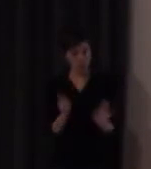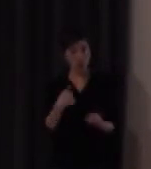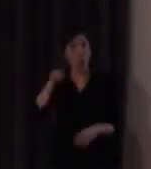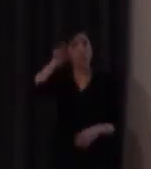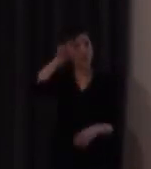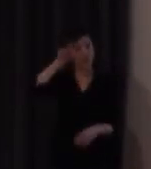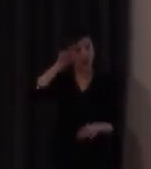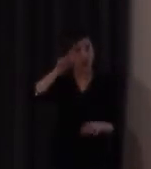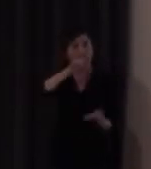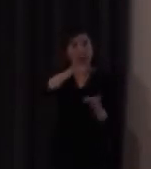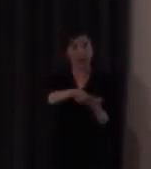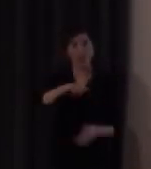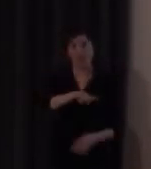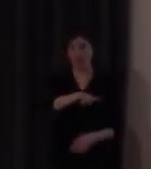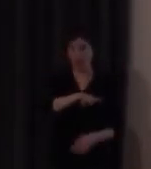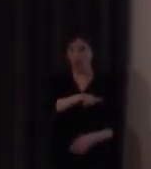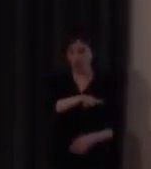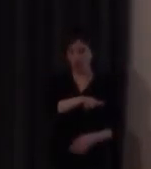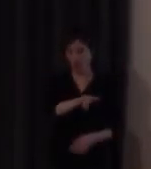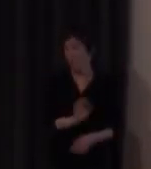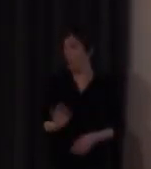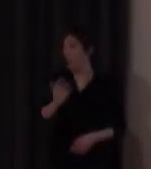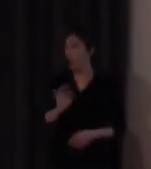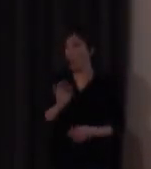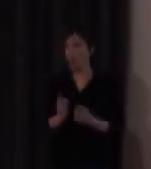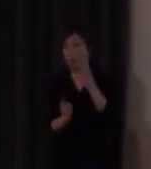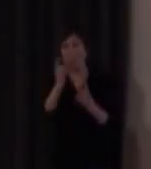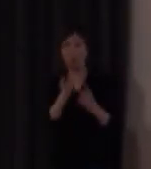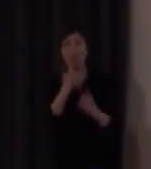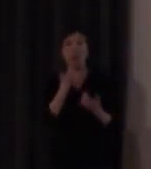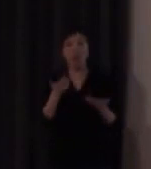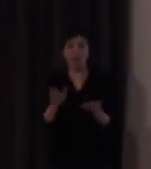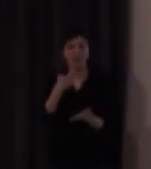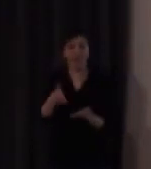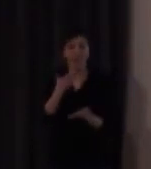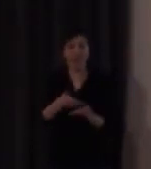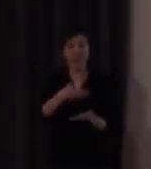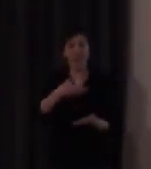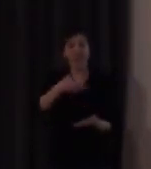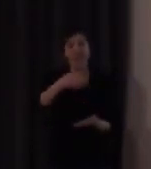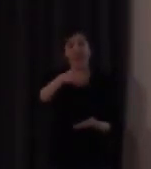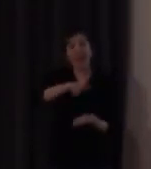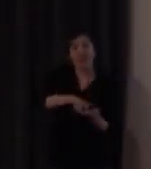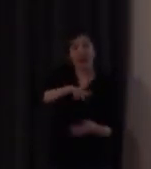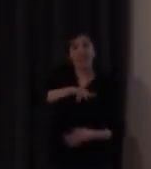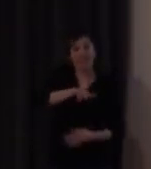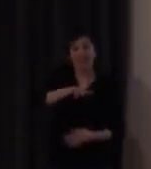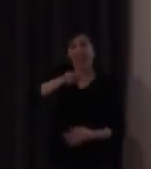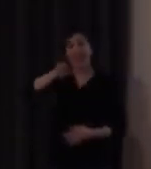de lengua española o como le dicen en los manuales lengua castellana y literatura